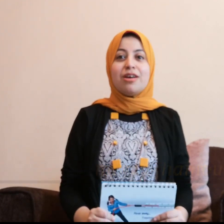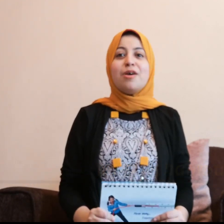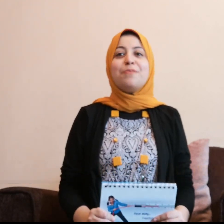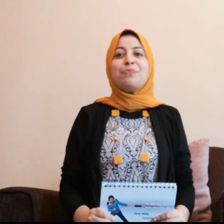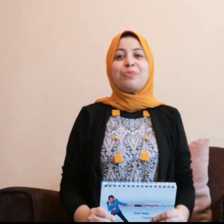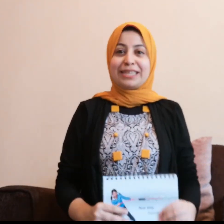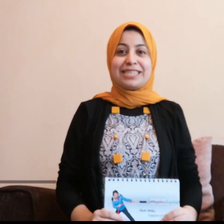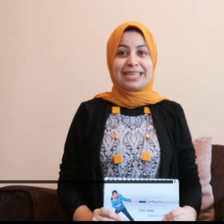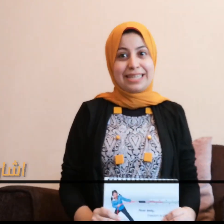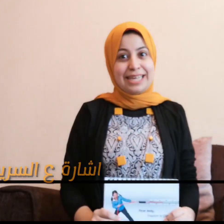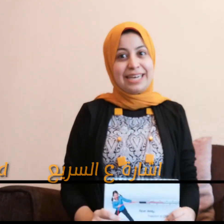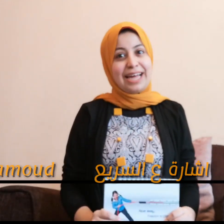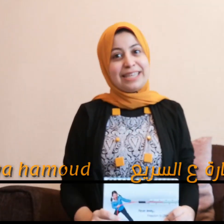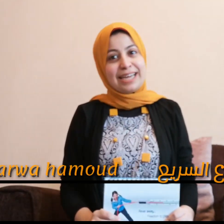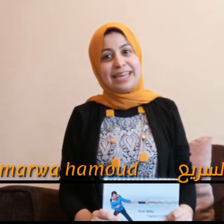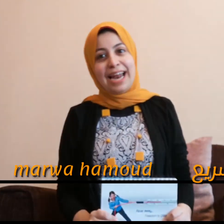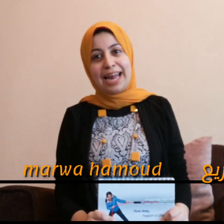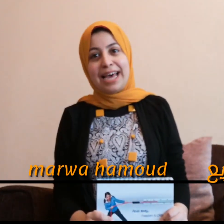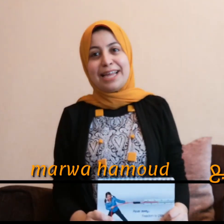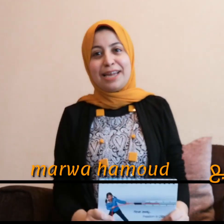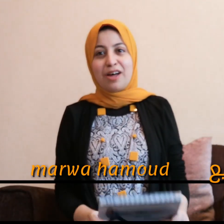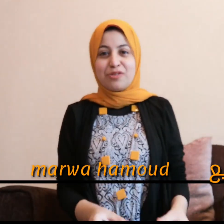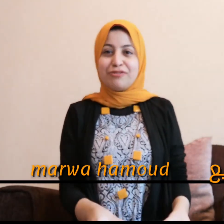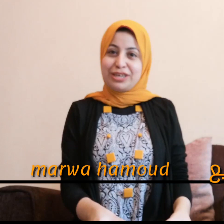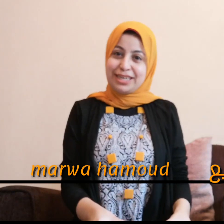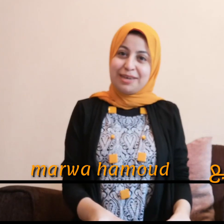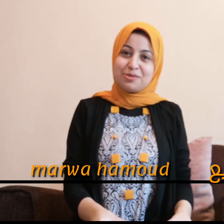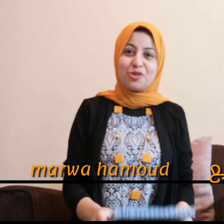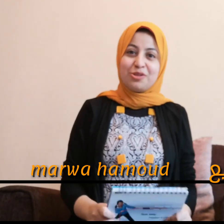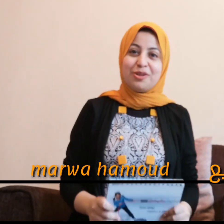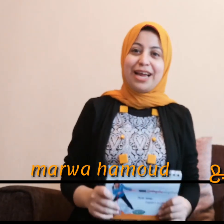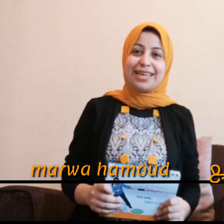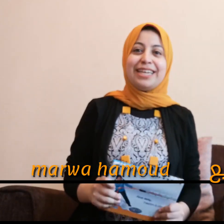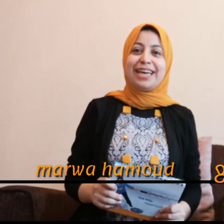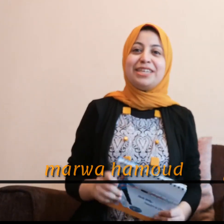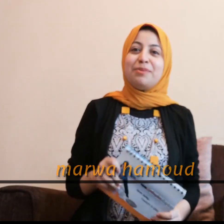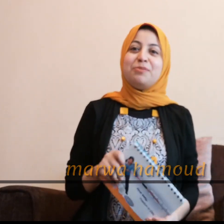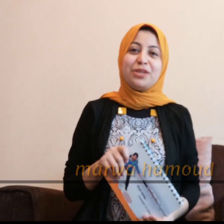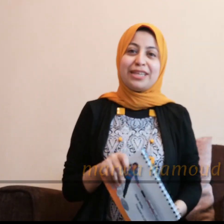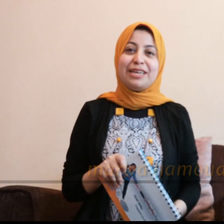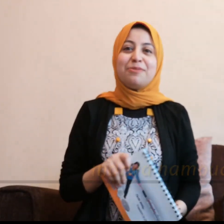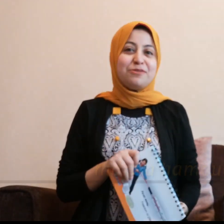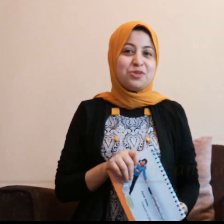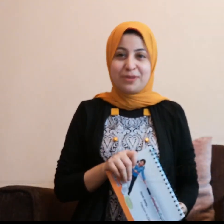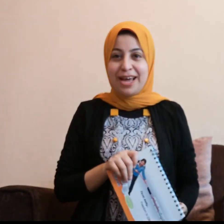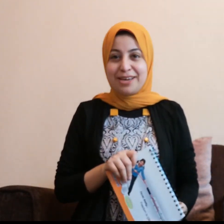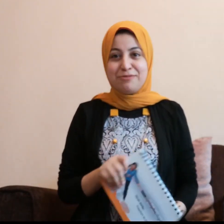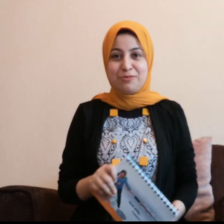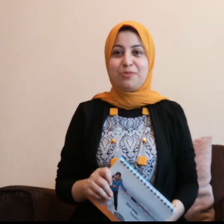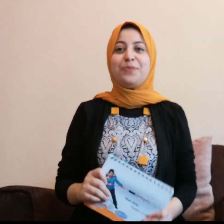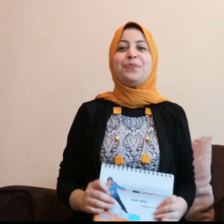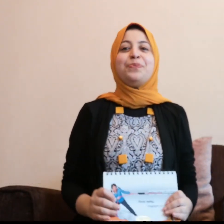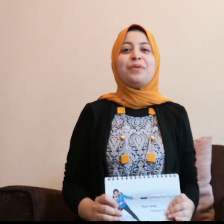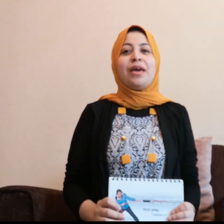نعتزر جدا عن تأخير الحلقة اللي أعطان فنية إن شاء الله الحلقات الجاية هتبقى متتالية ومفيش بناء اي فن.